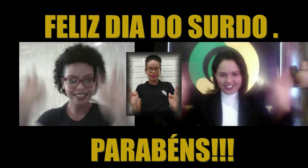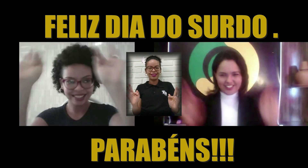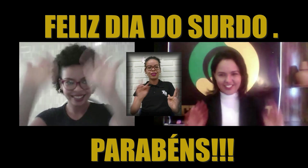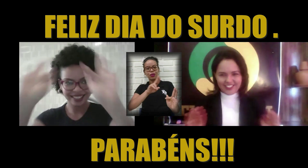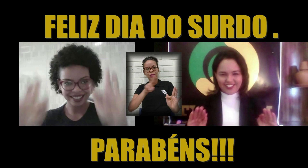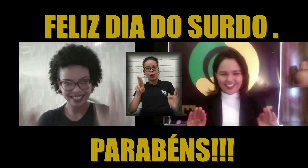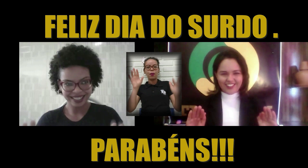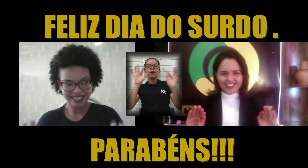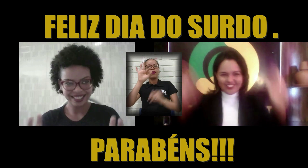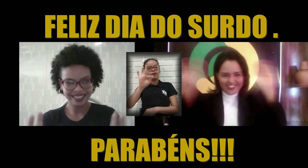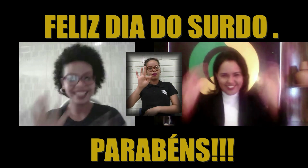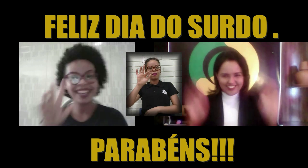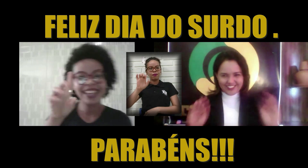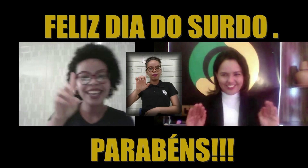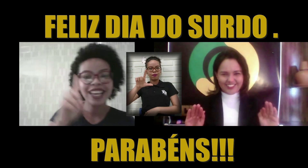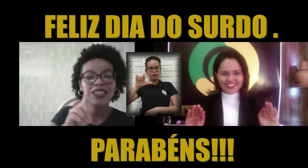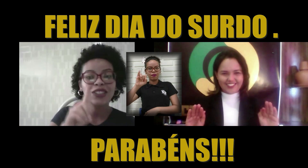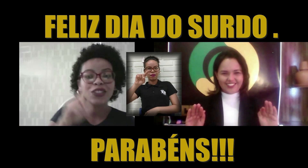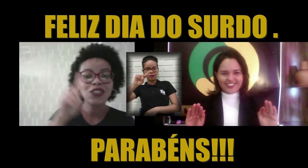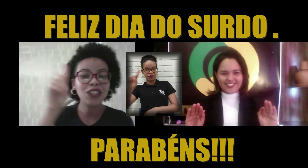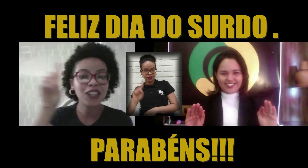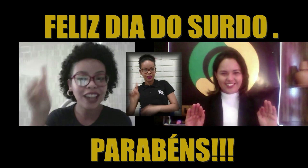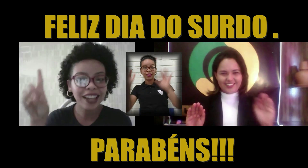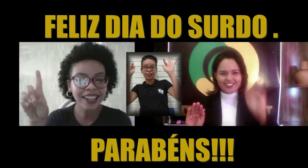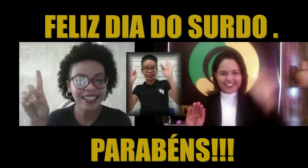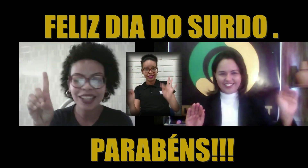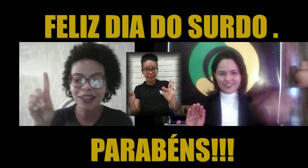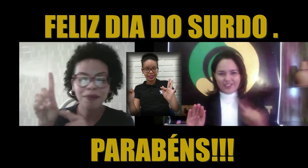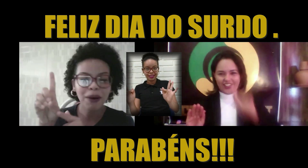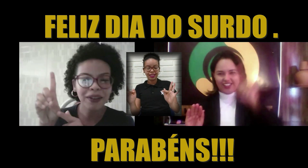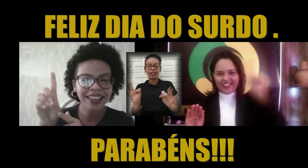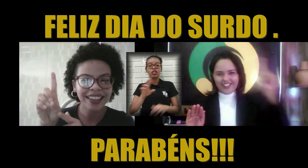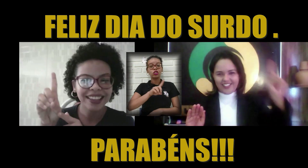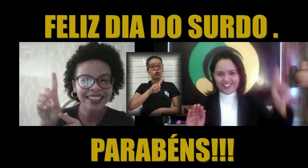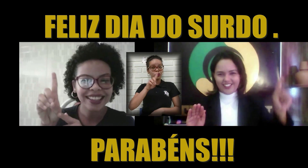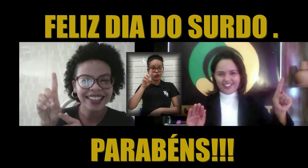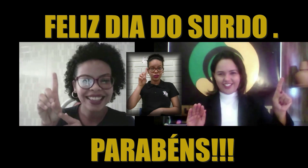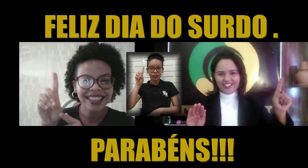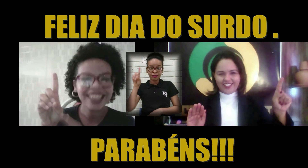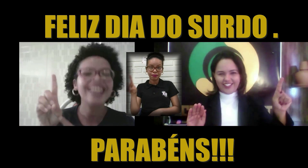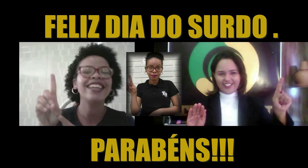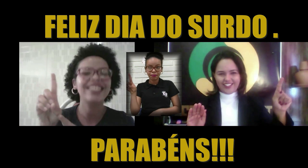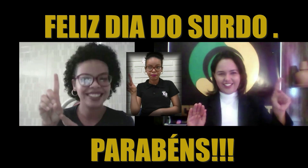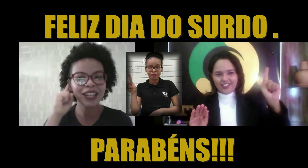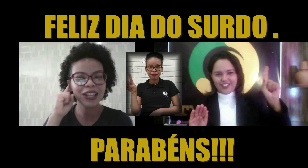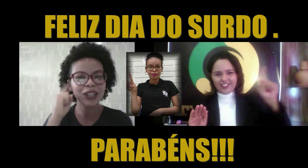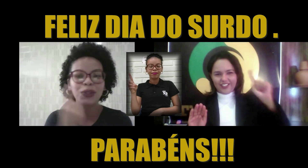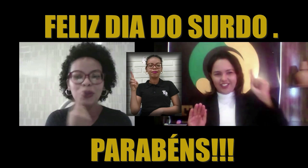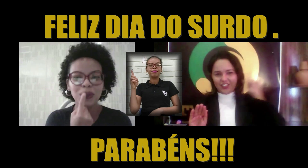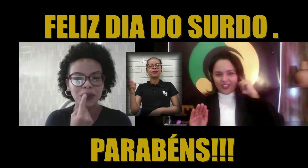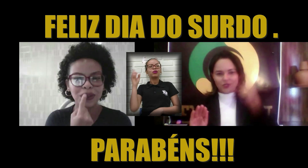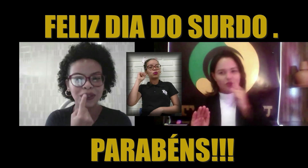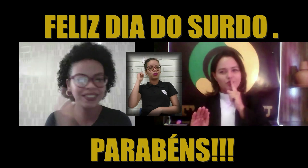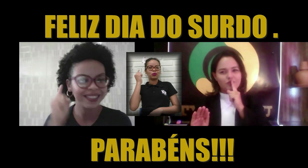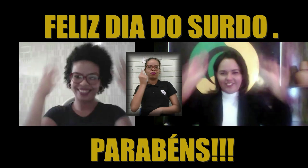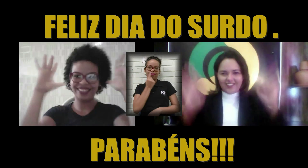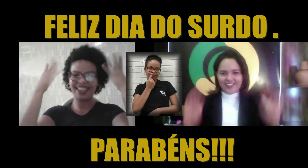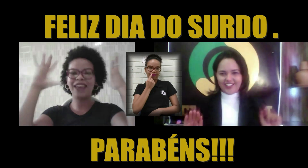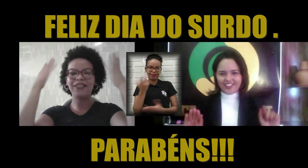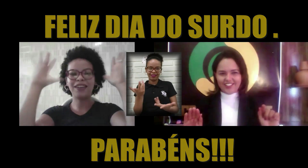dia, mão e dê. Do surdo. Aí faz